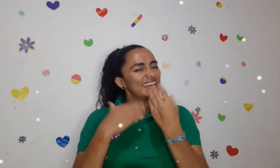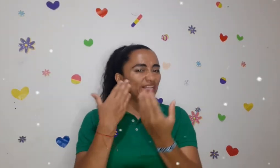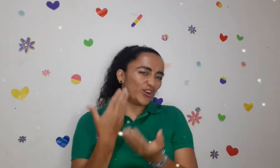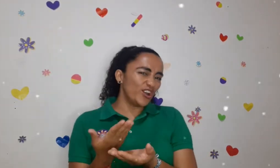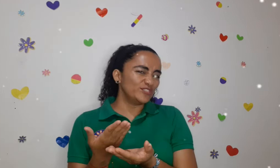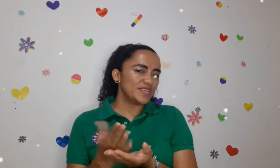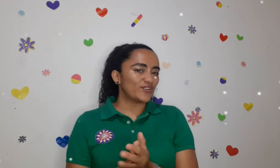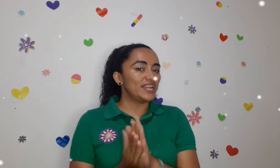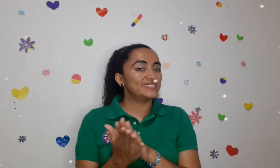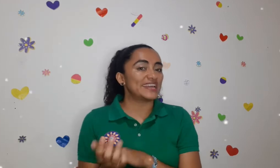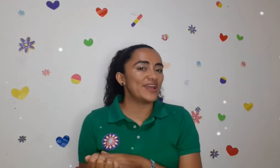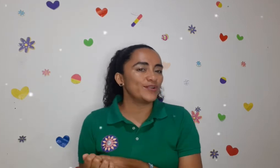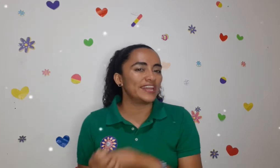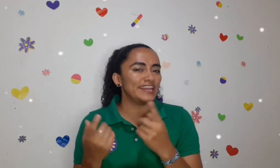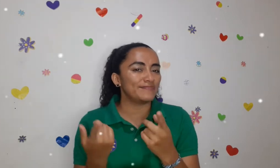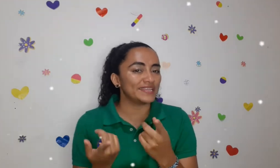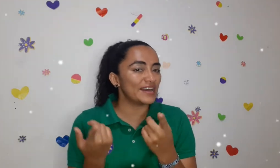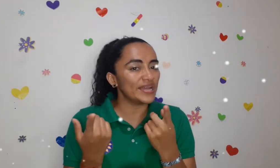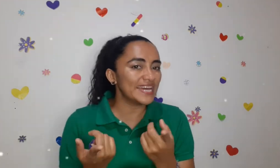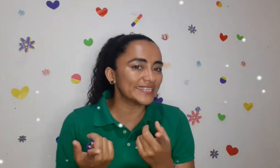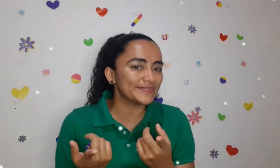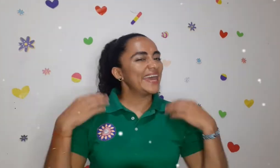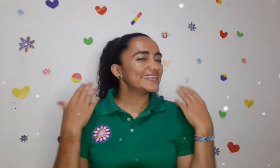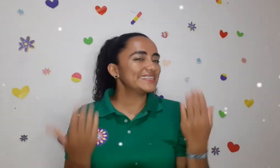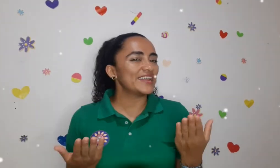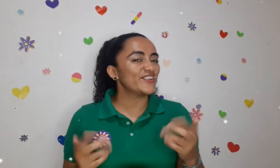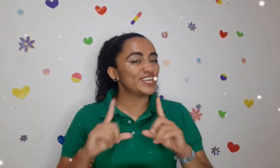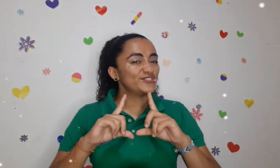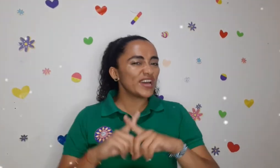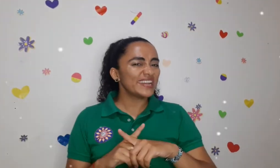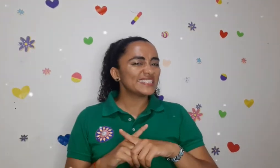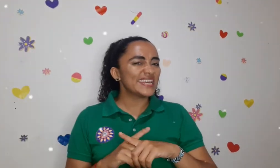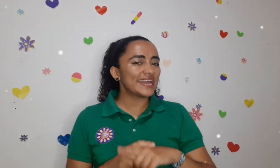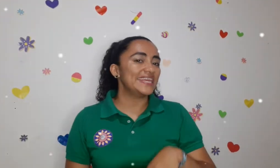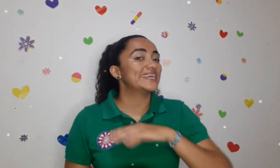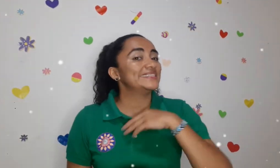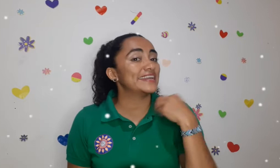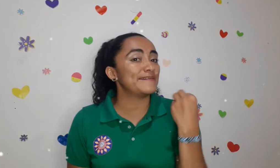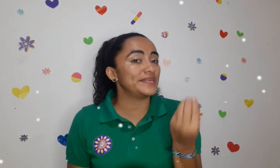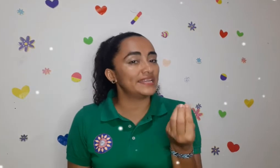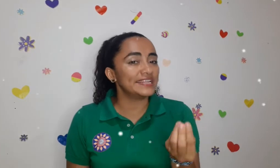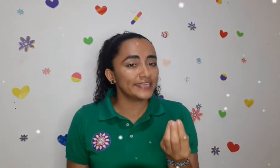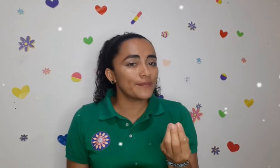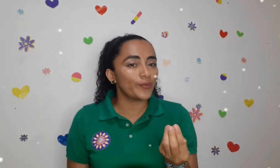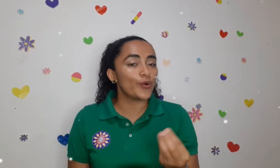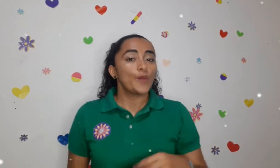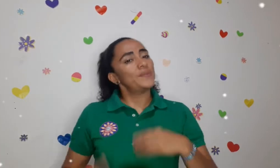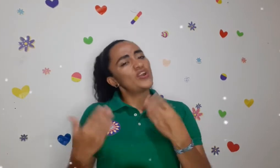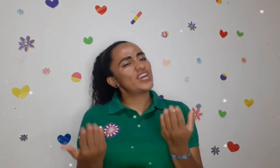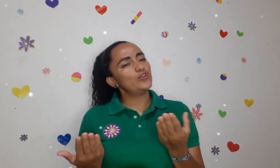que todos los miércoles se reúnen en la plaza a bailar. Es algo que suelen hacer y que se repite en el tiempo, pero que en